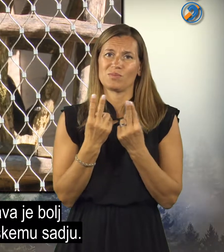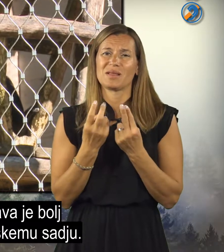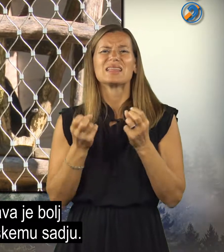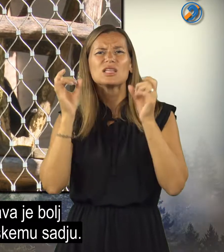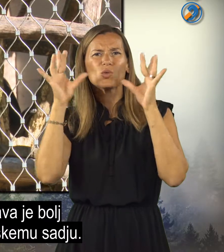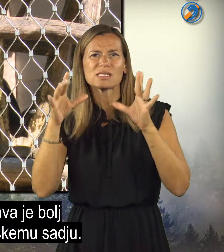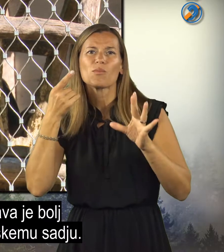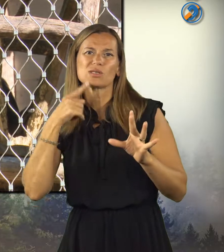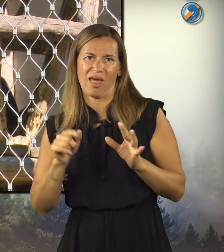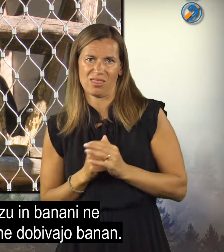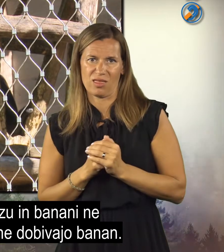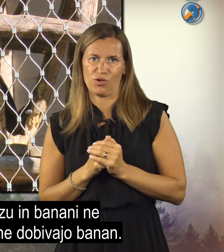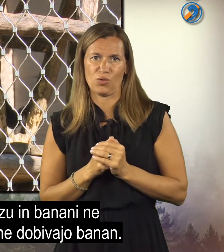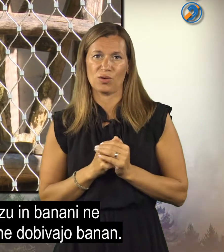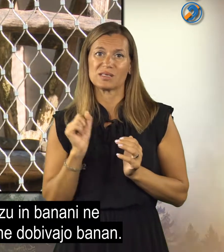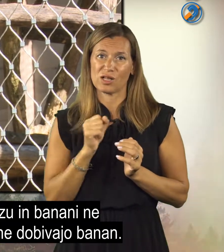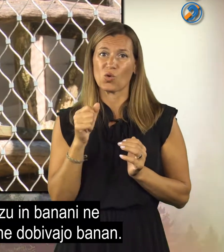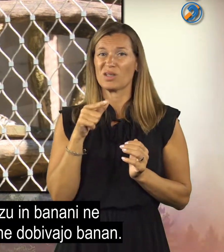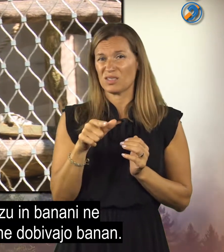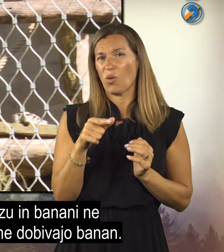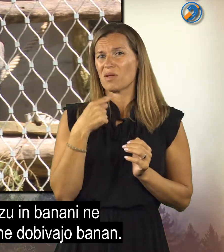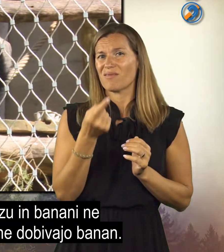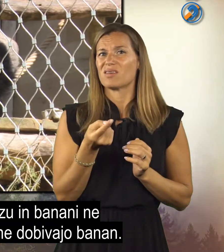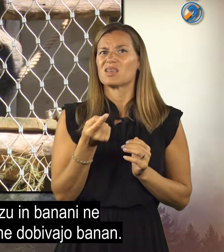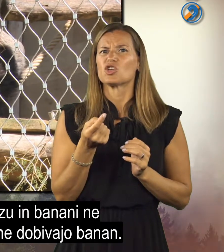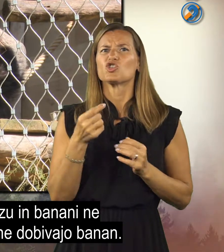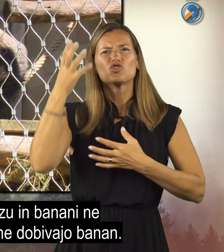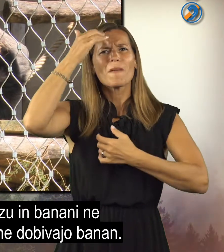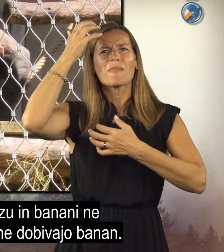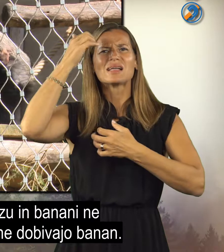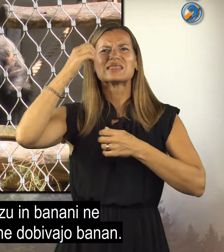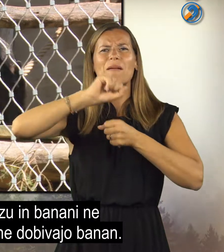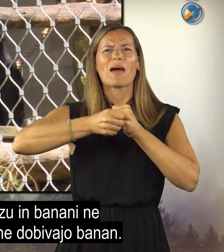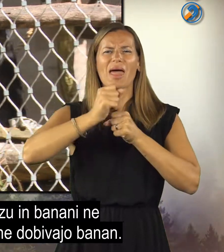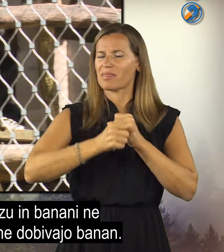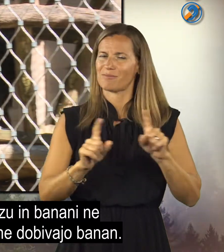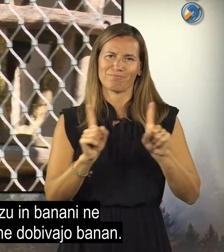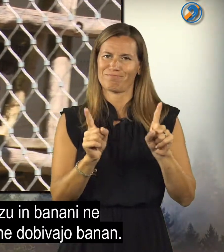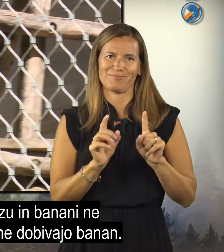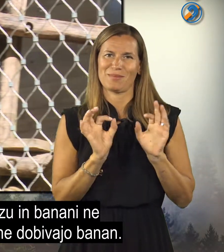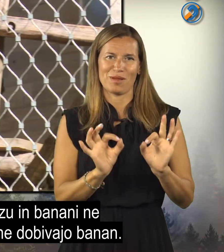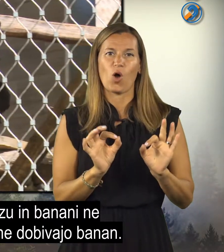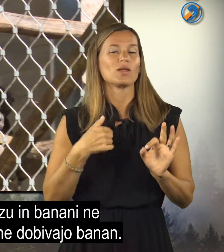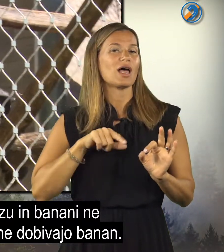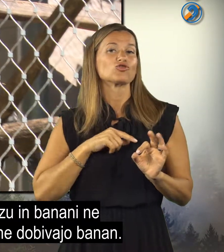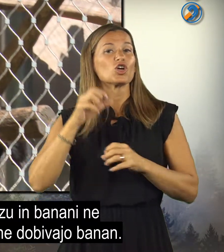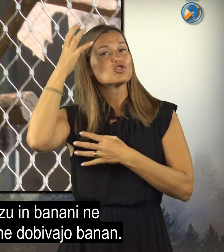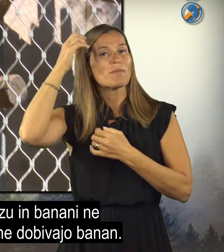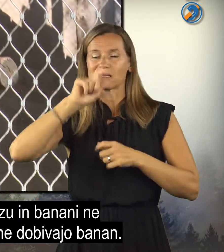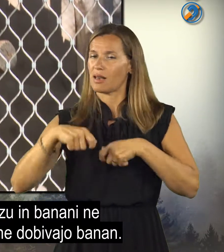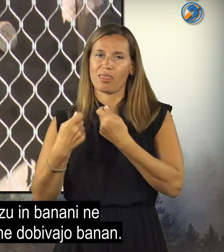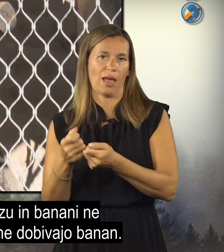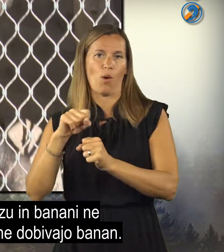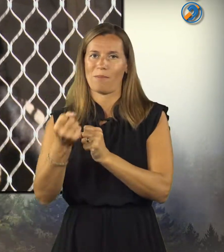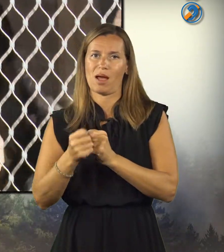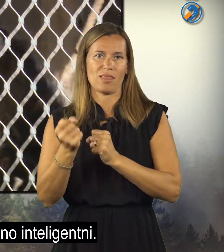podobna divjinskemu sadju. Tako da tist mit šimpanzi in banana nekako ne drži in naših šimpanzi ne